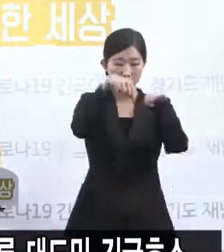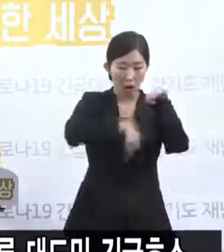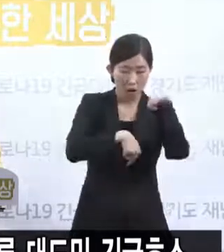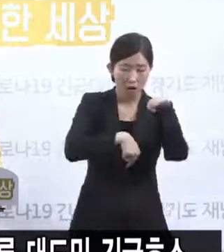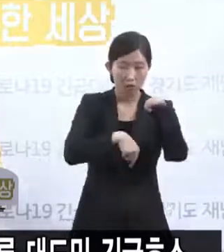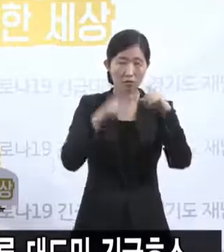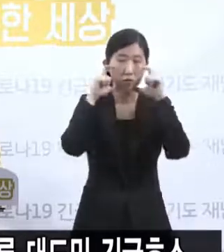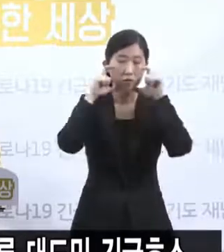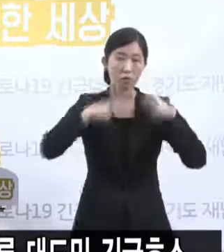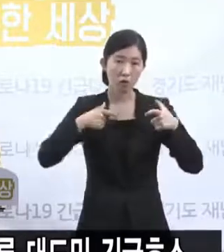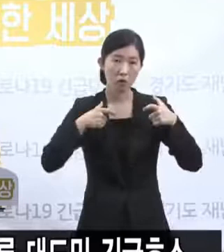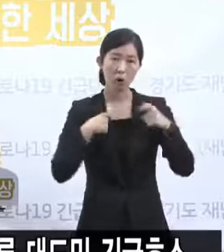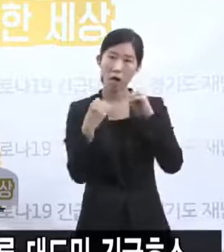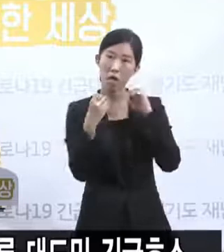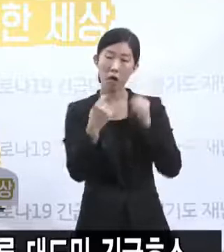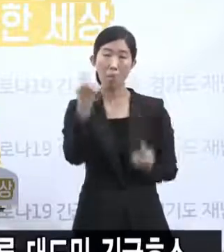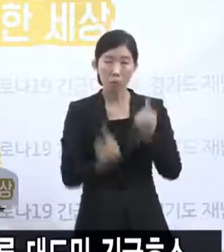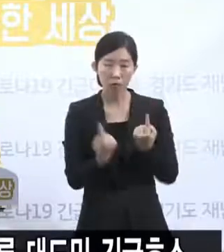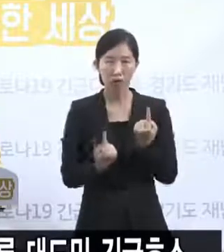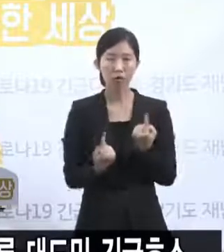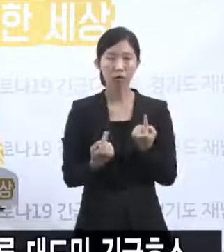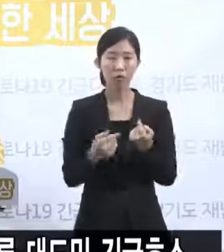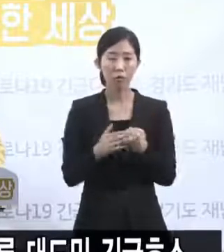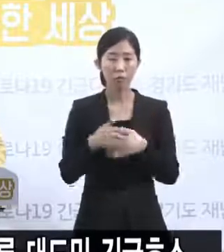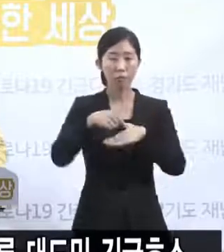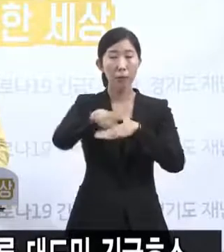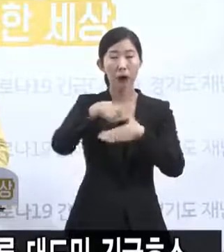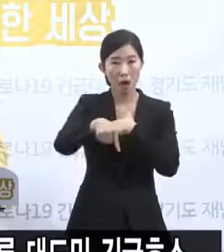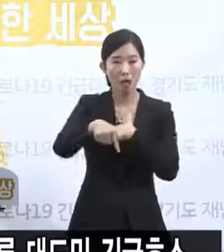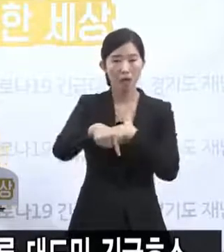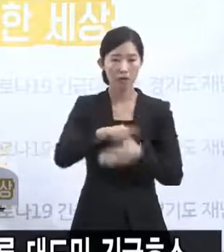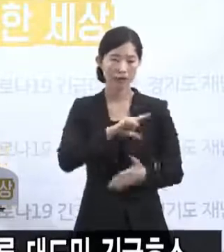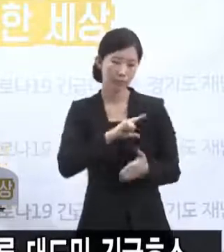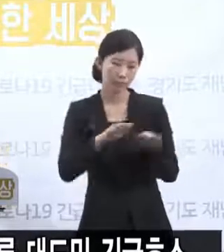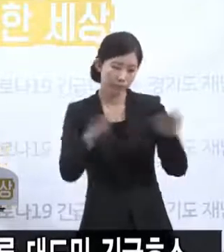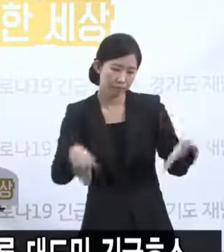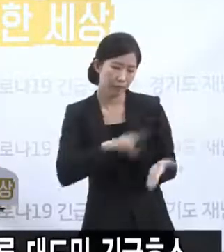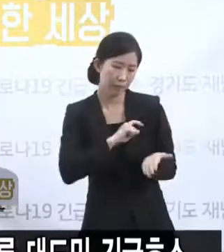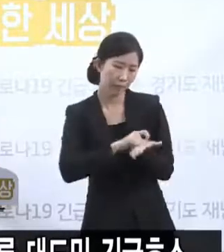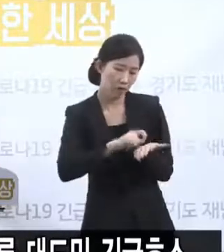실외에서 아주 가까운 거리에 탁자를 놓고 서명을 받은 경우가 훨씬 더 위험성이 높을 거라고 판단이 됩니다.